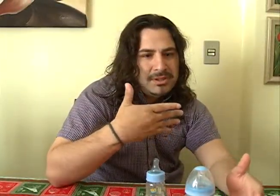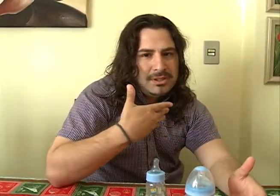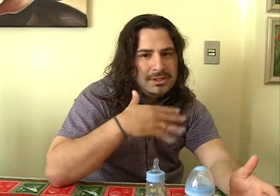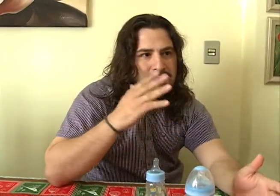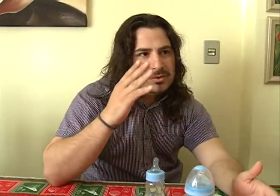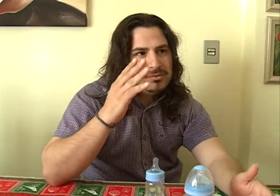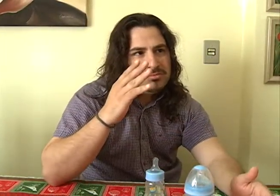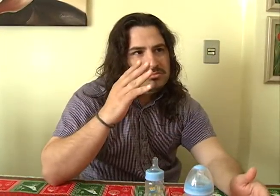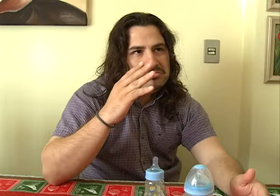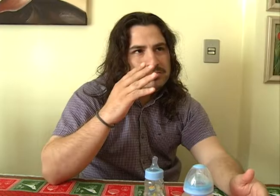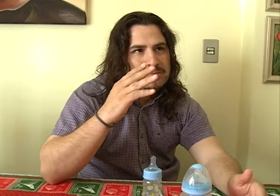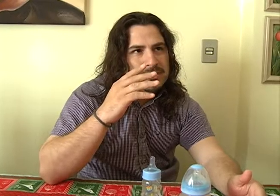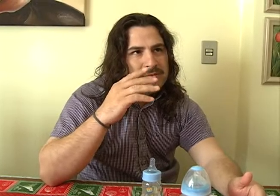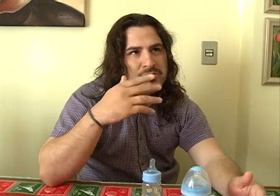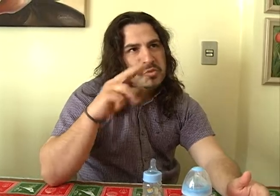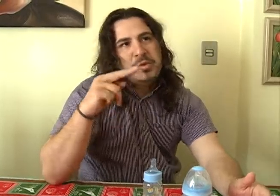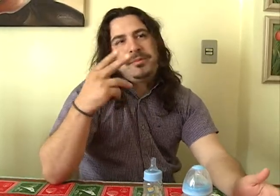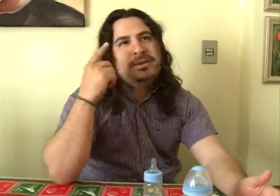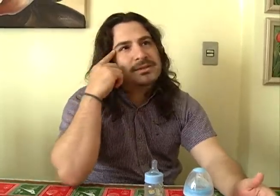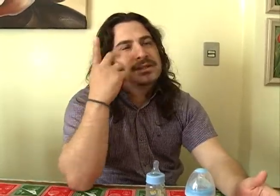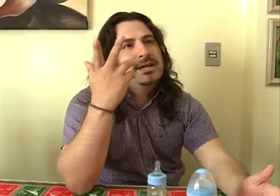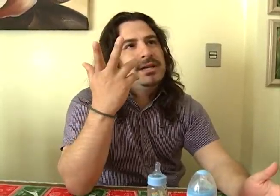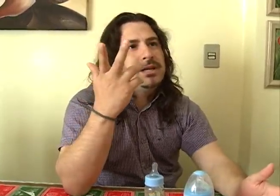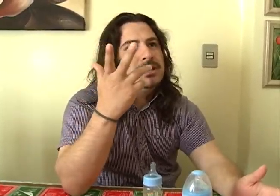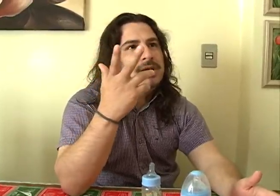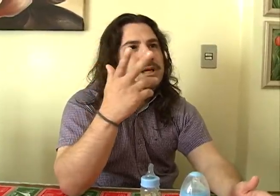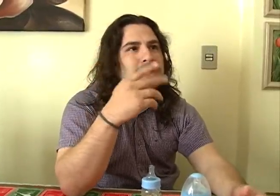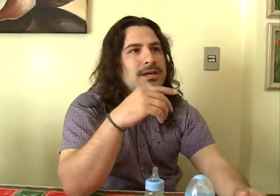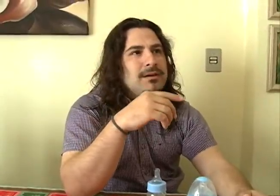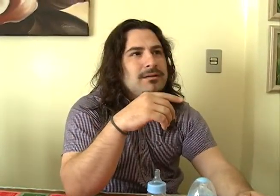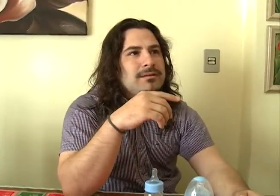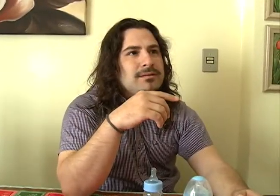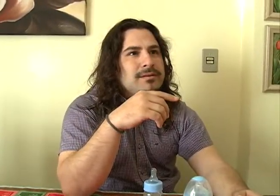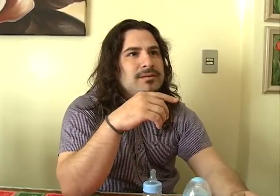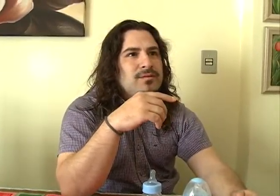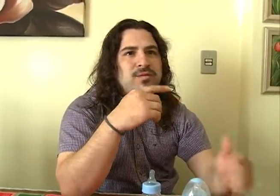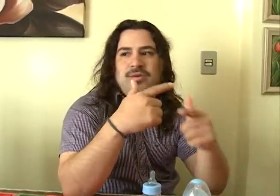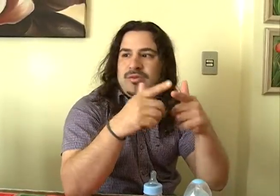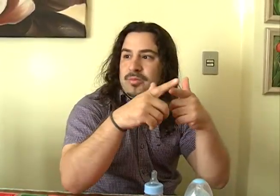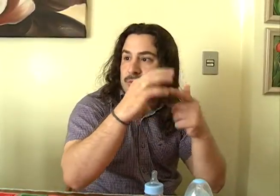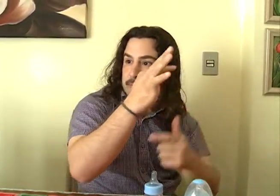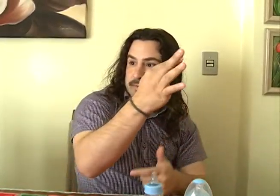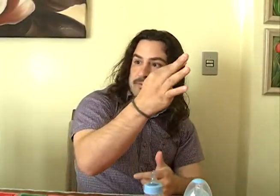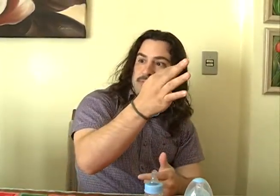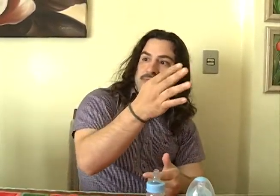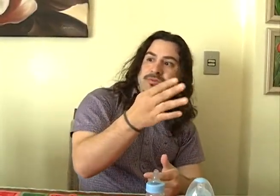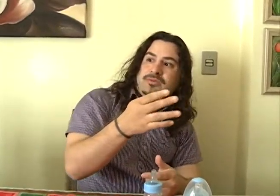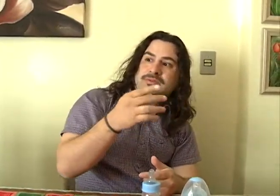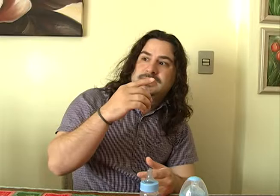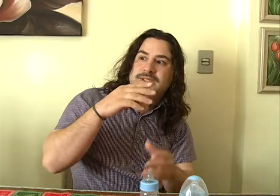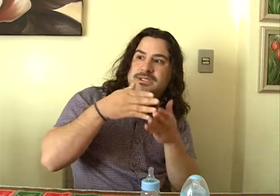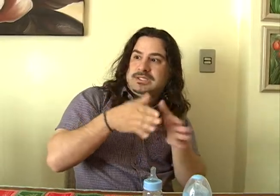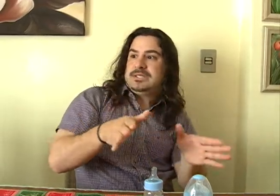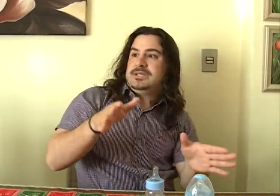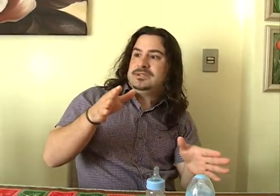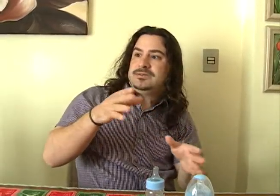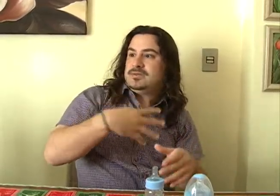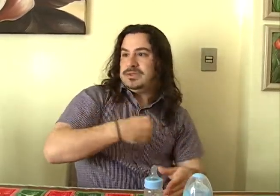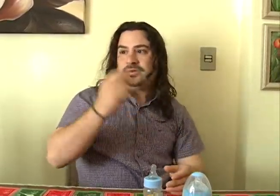eu nunca pensei que fosse um problema futuro se nascesse um filho